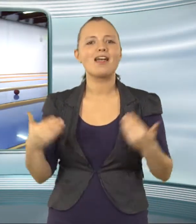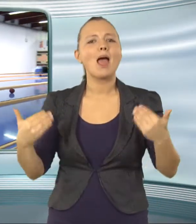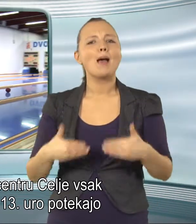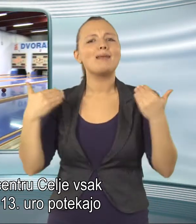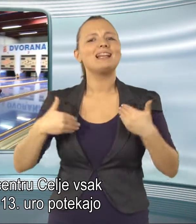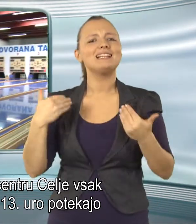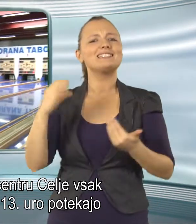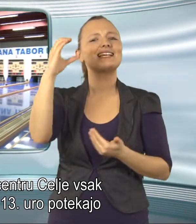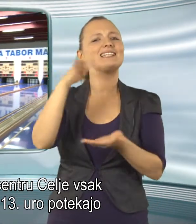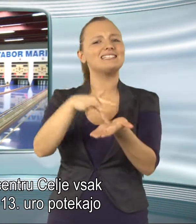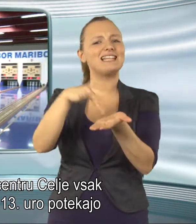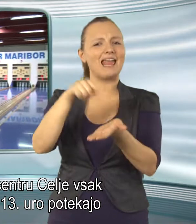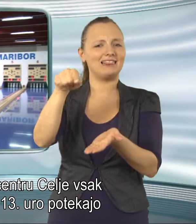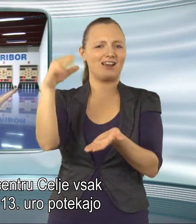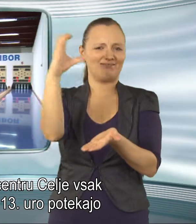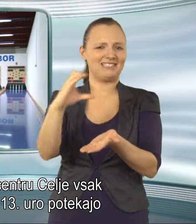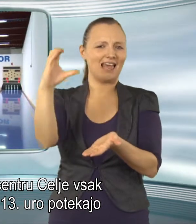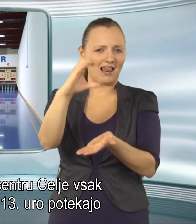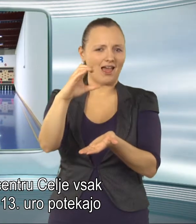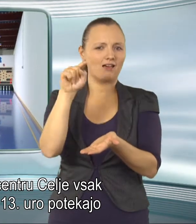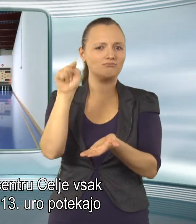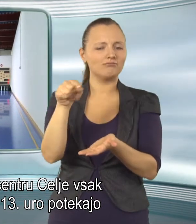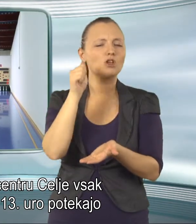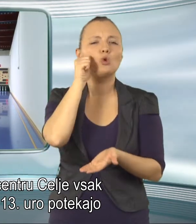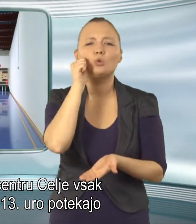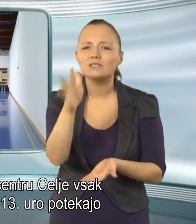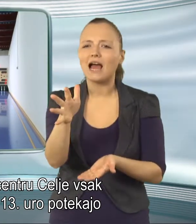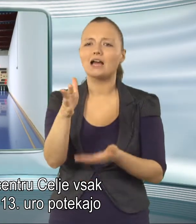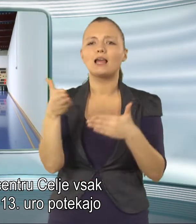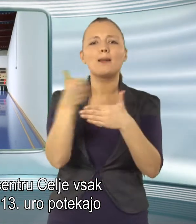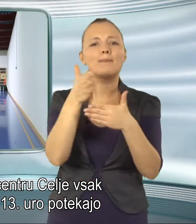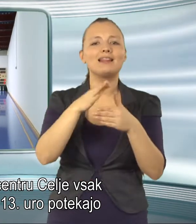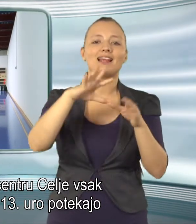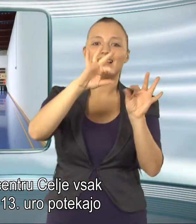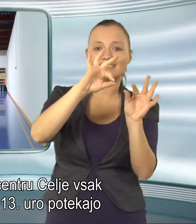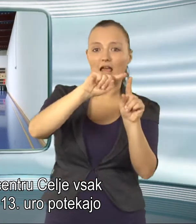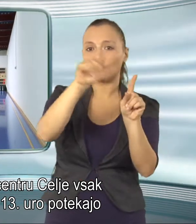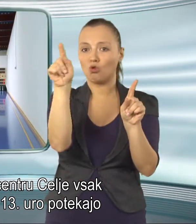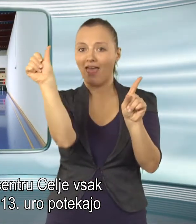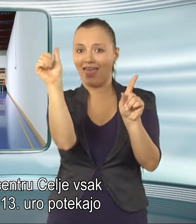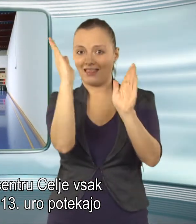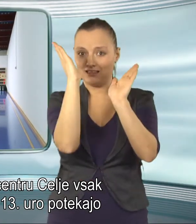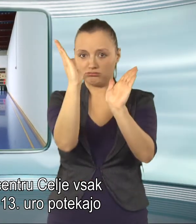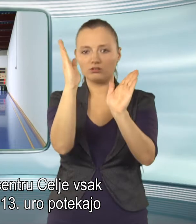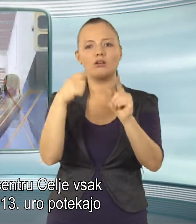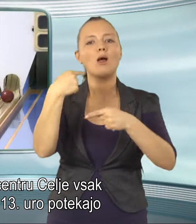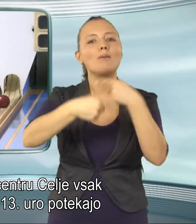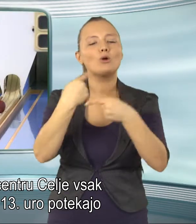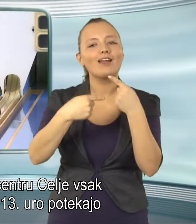V Mladinskem centru celje vsak dan med 10. in 13. uro potekajo ustvarjalne zimske delavnice, ki jih